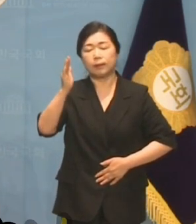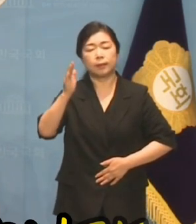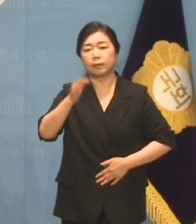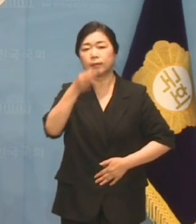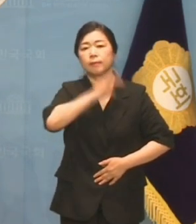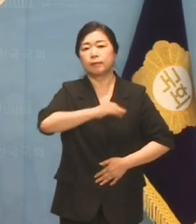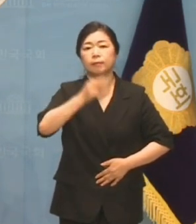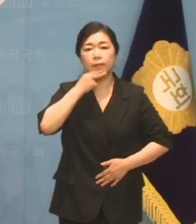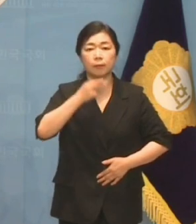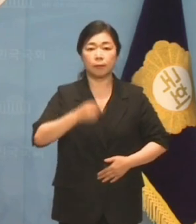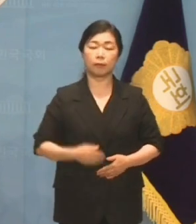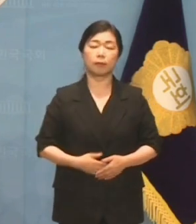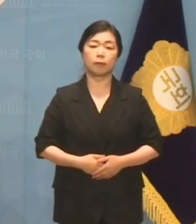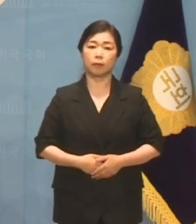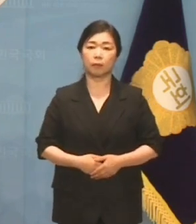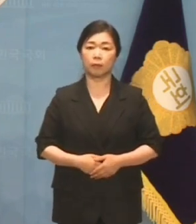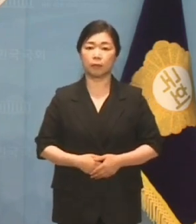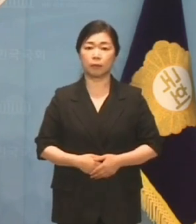없었습니다.